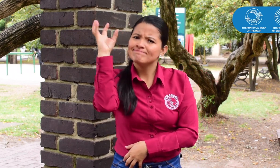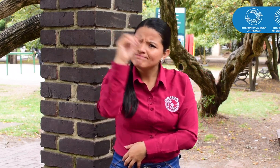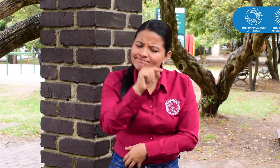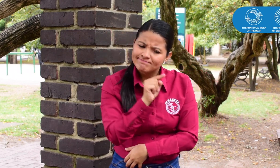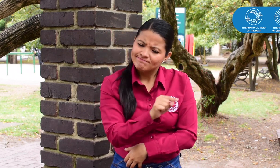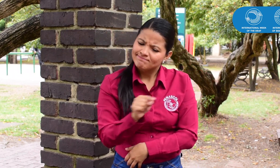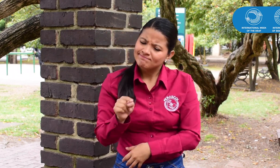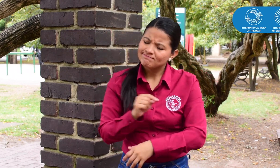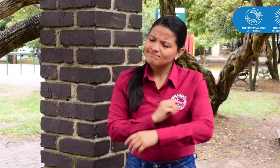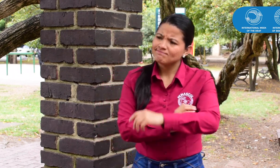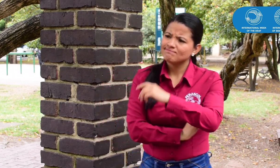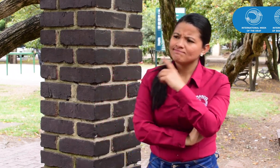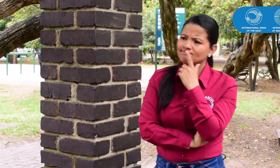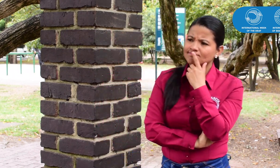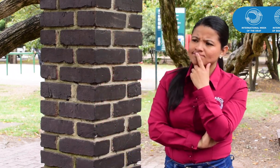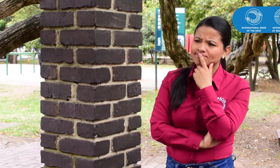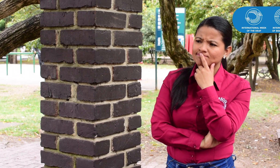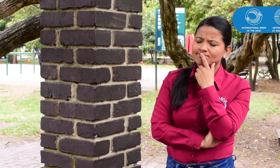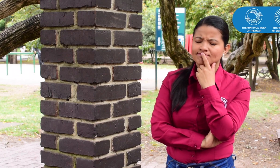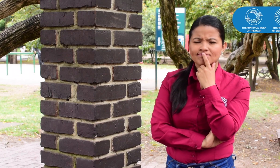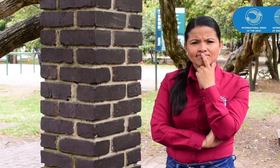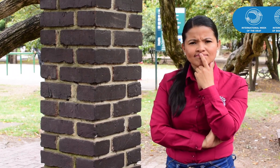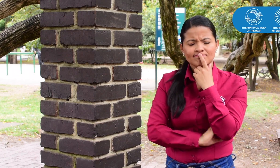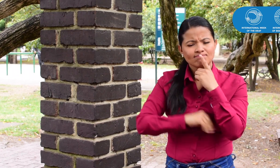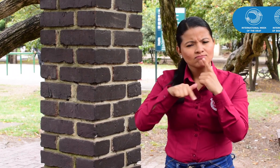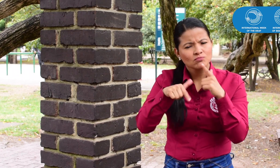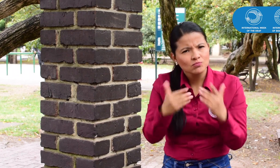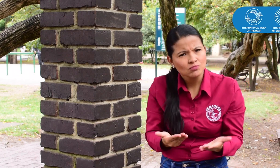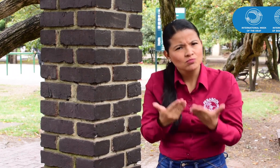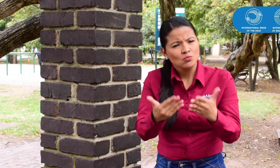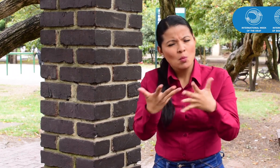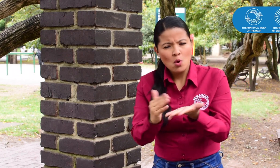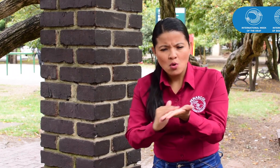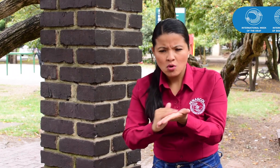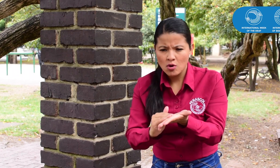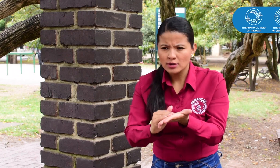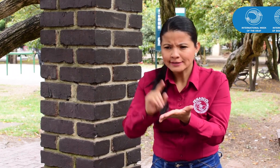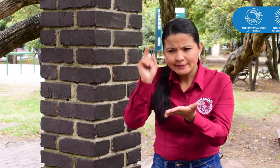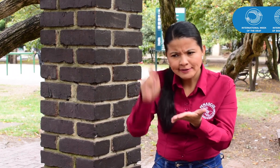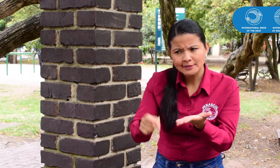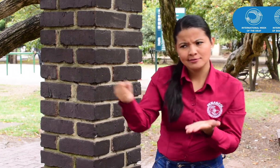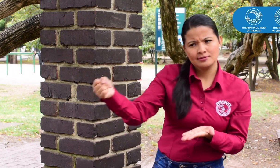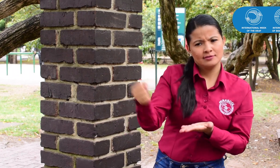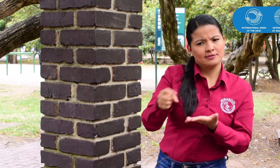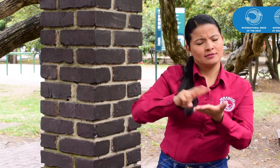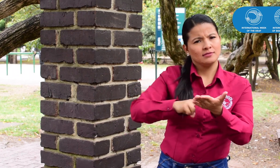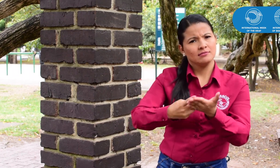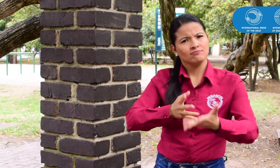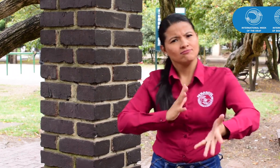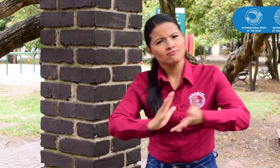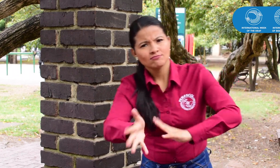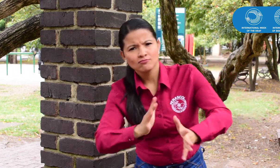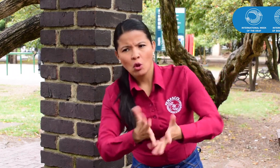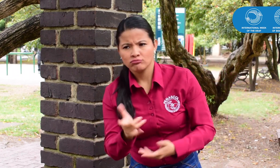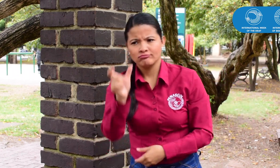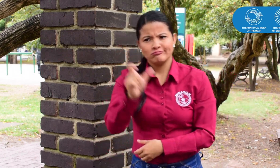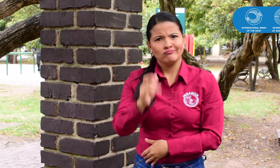una solución para estas barreras, ya sea con servicio de interpretación o que más personas aprendan lengua de señas.